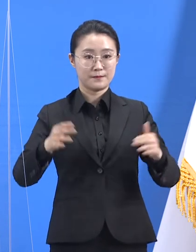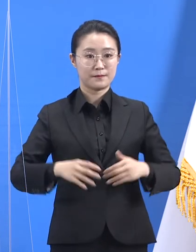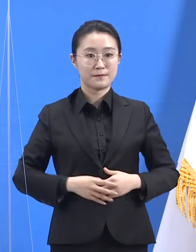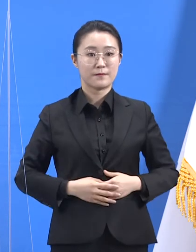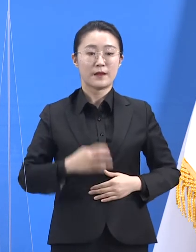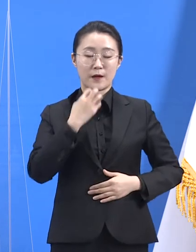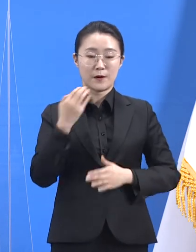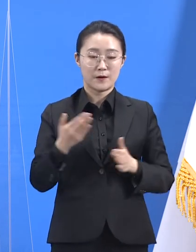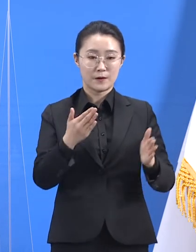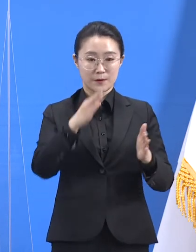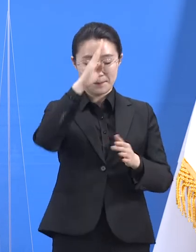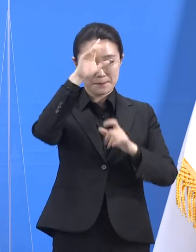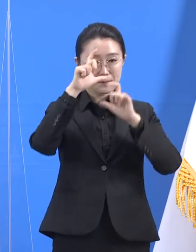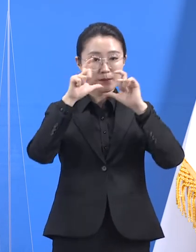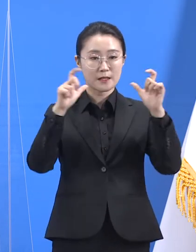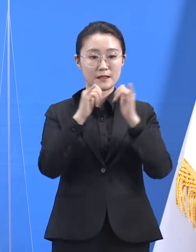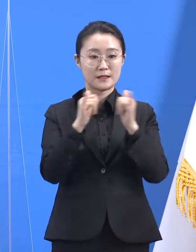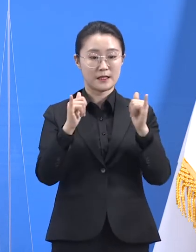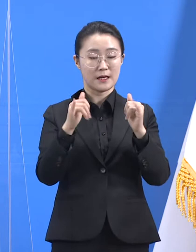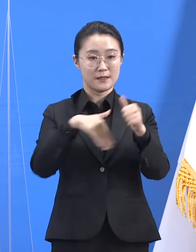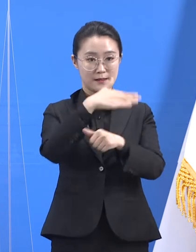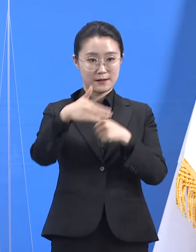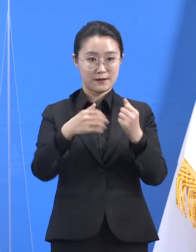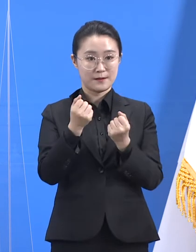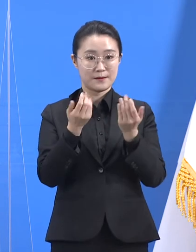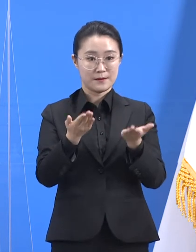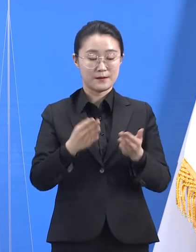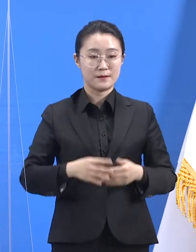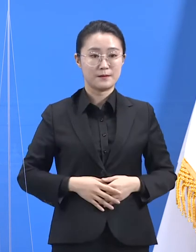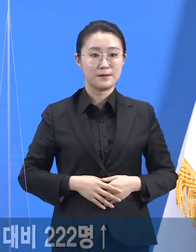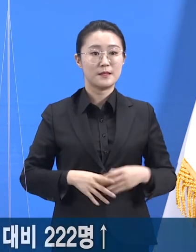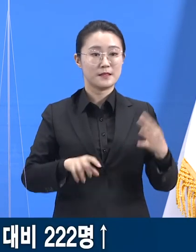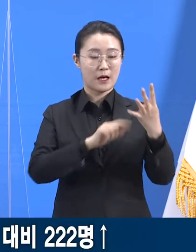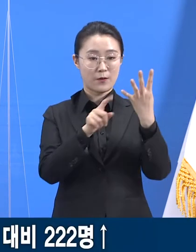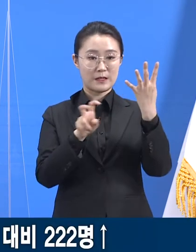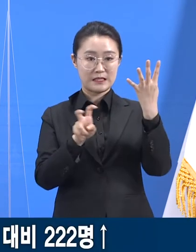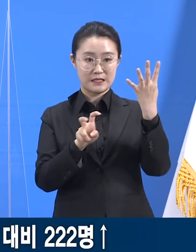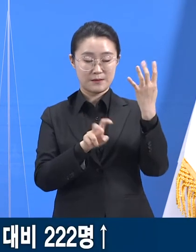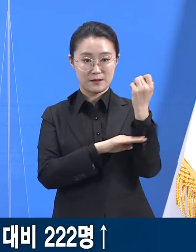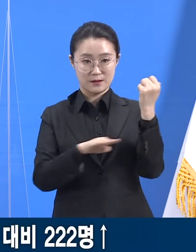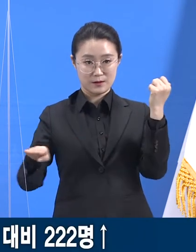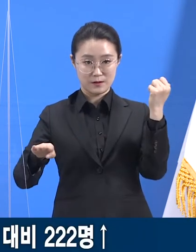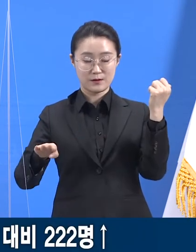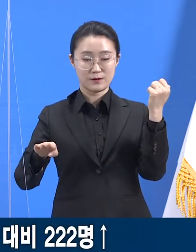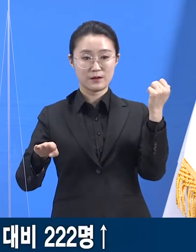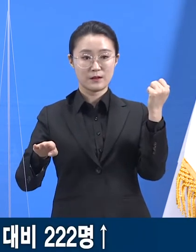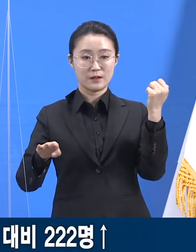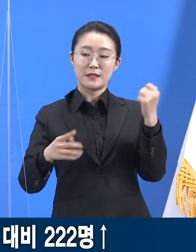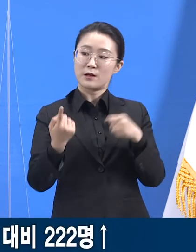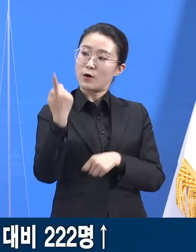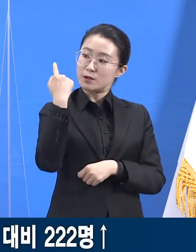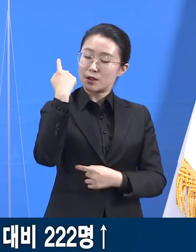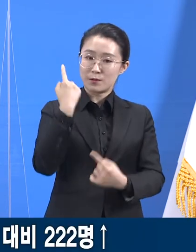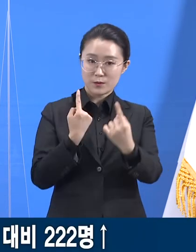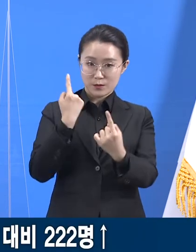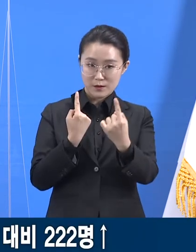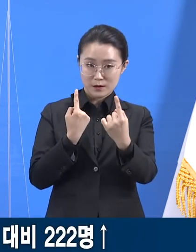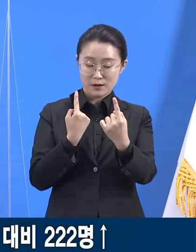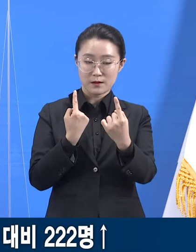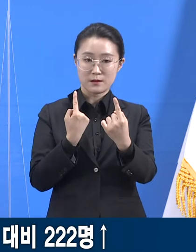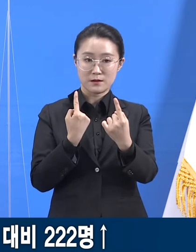확진자 발생 현황입니다. 4월 22일 0시 기준 경기도의 확진자 수는 전일 오전 0시 대비